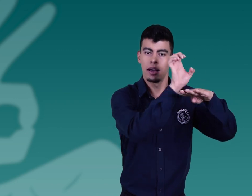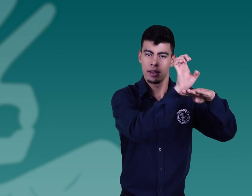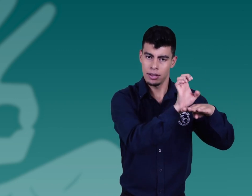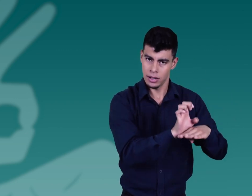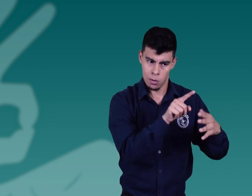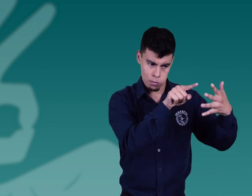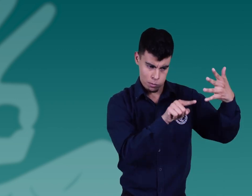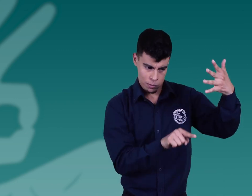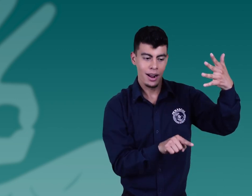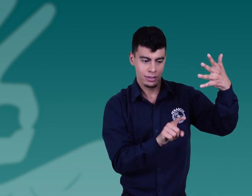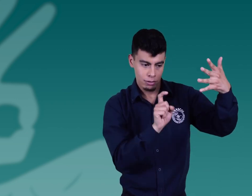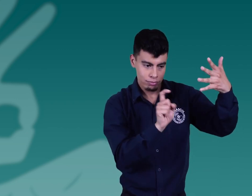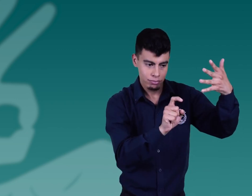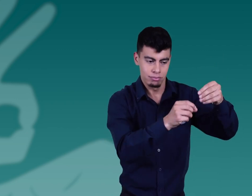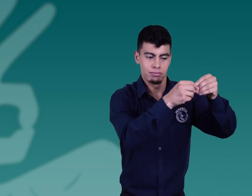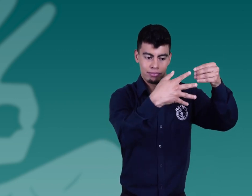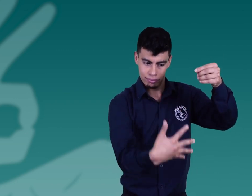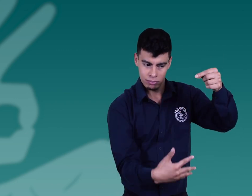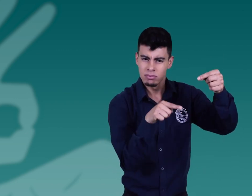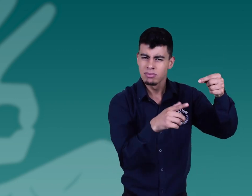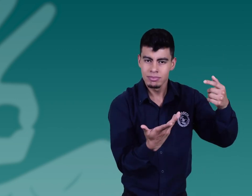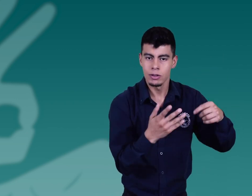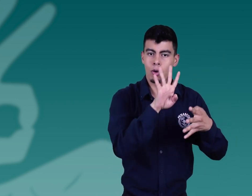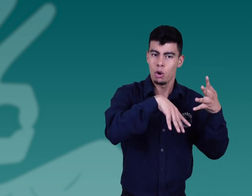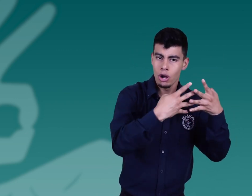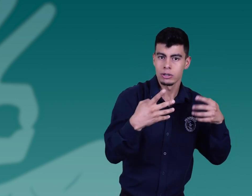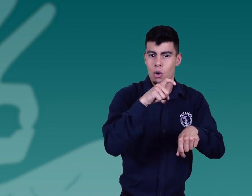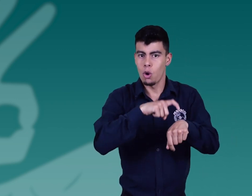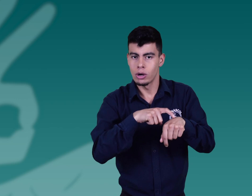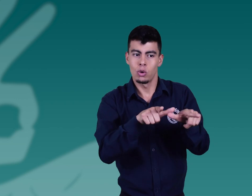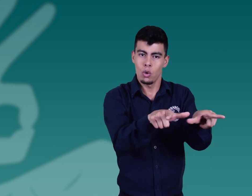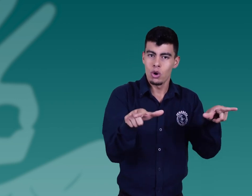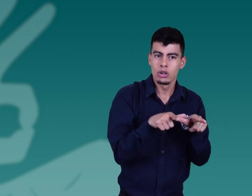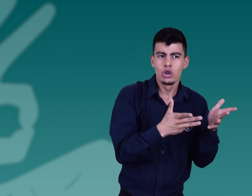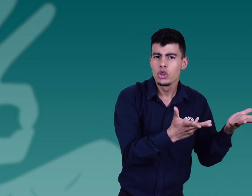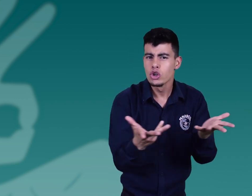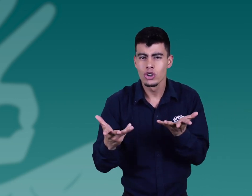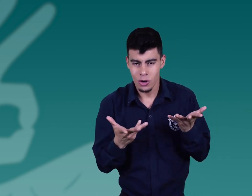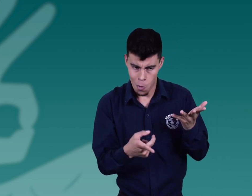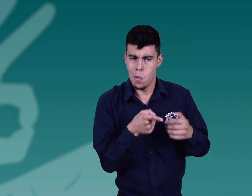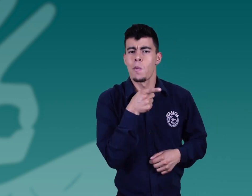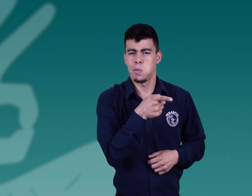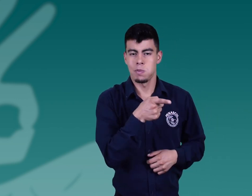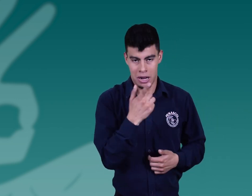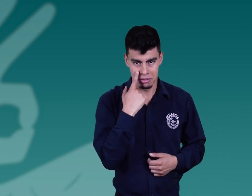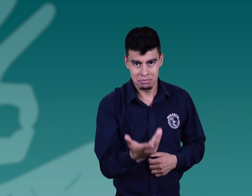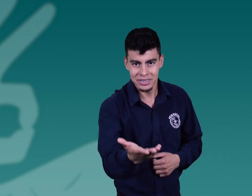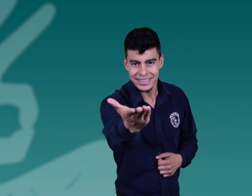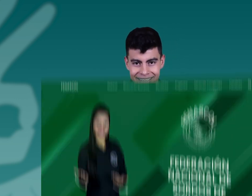Pueden dar clic en la de su preferencia. Aparecerán las direcciones y horarios de los puntos de atención a los que pueden encontrar